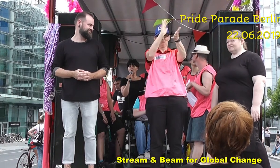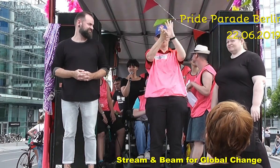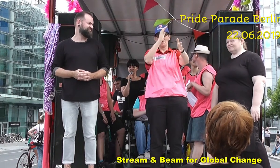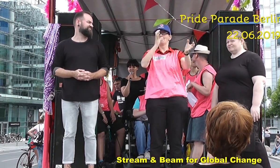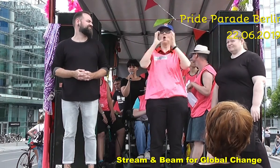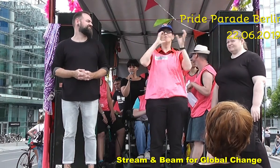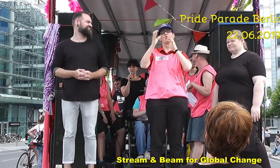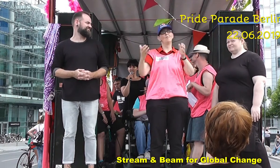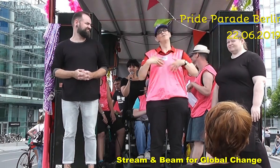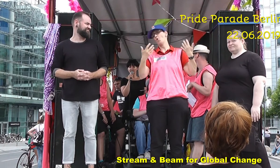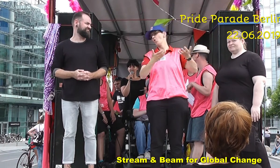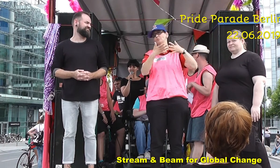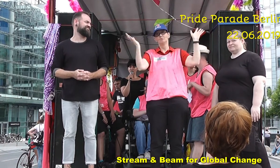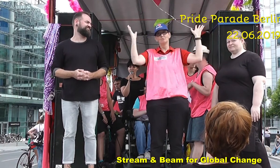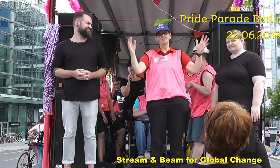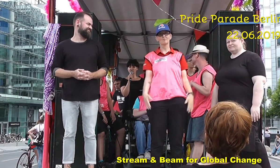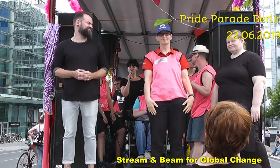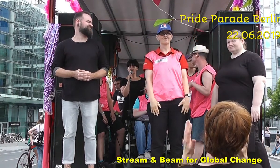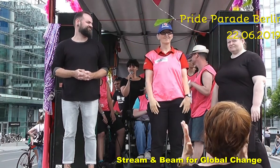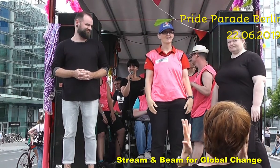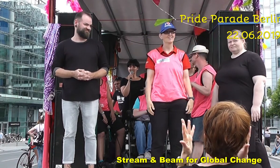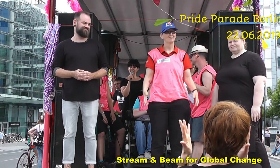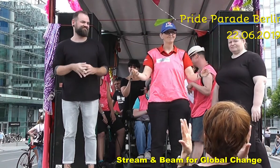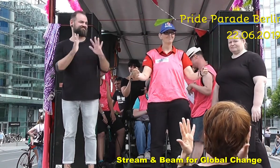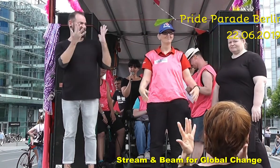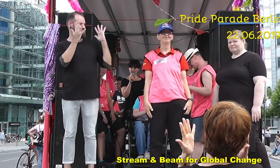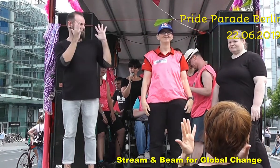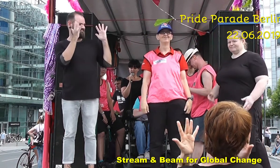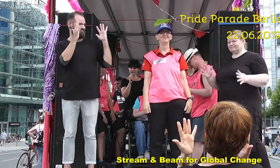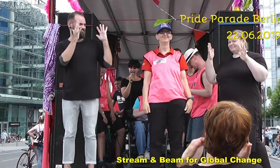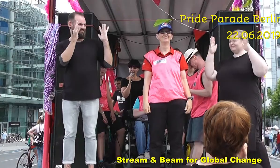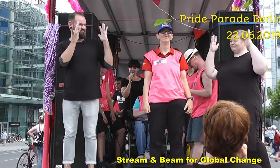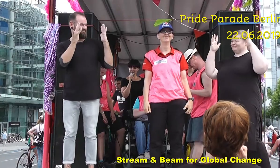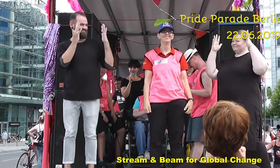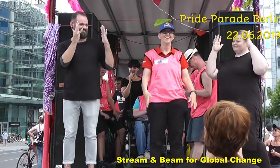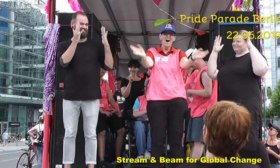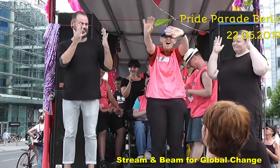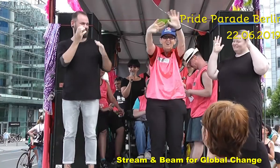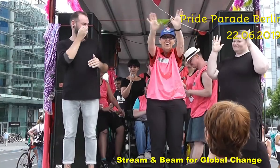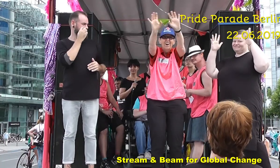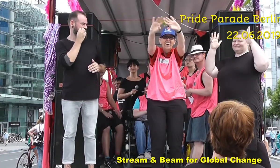Und dazu führen, dass taube Menschen vielleicht nicht mehr Gebärdensprache lernen.